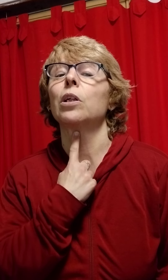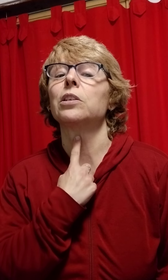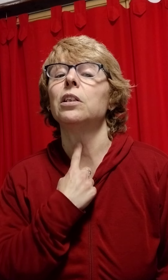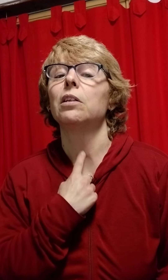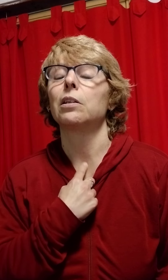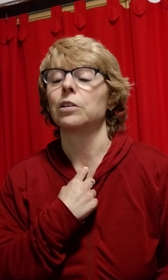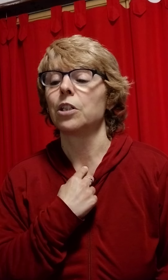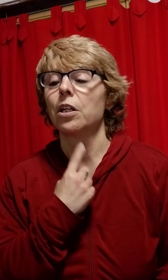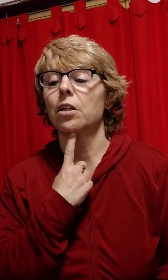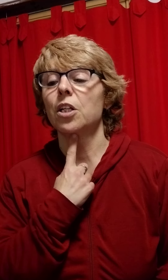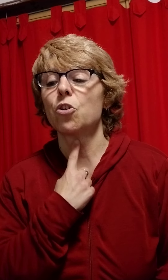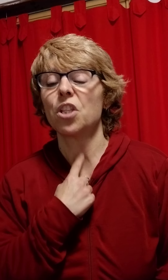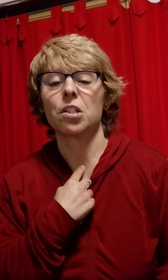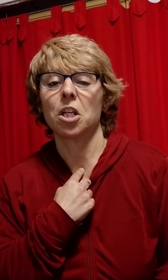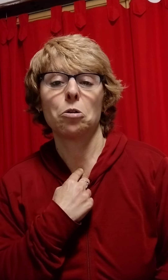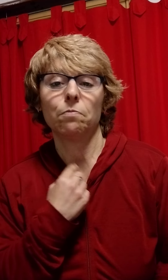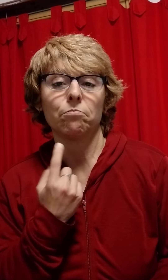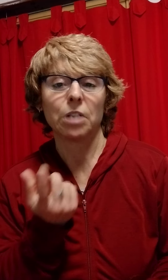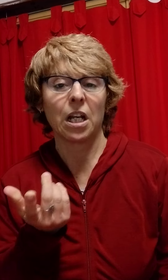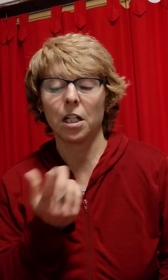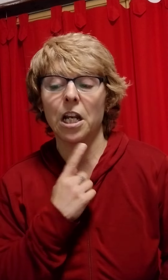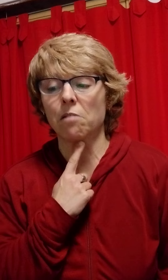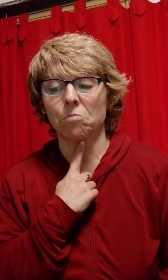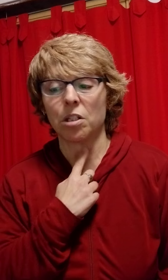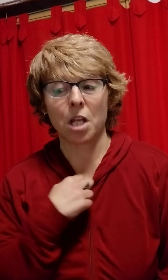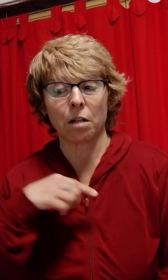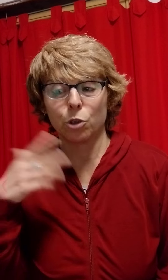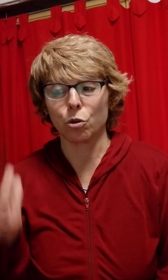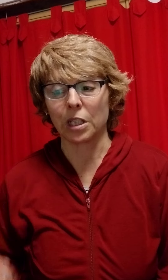así. Eso es deseo, en general. Desear cosas.